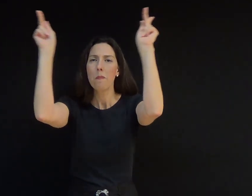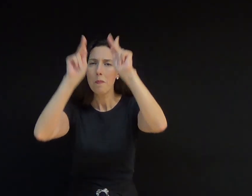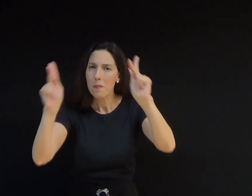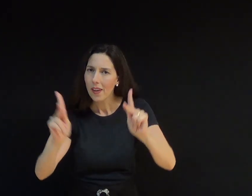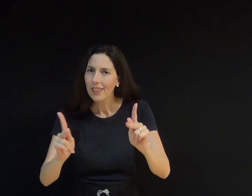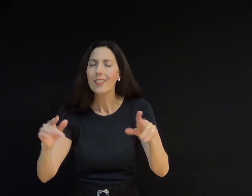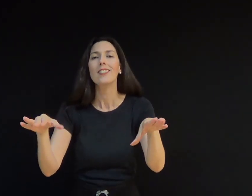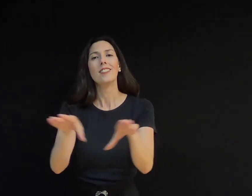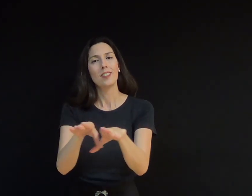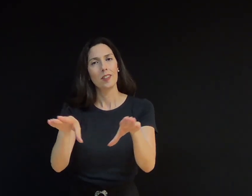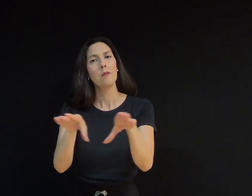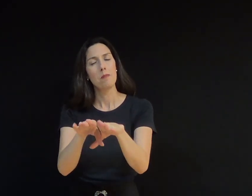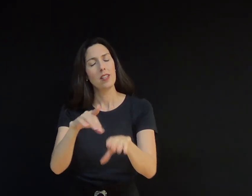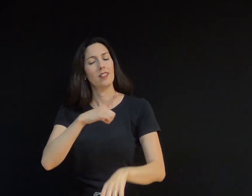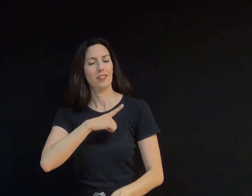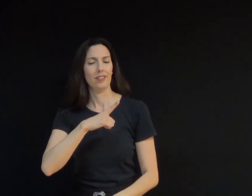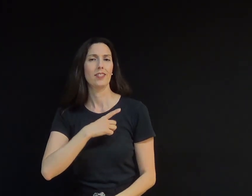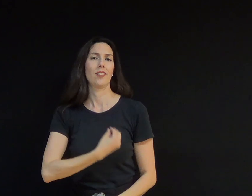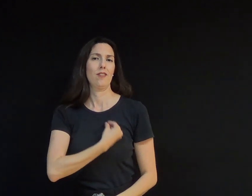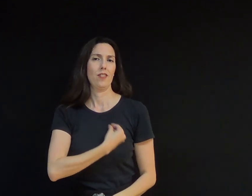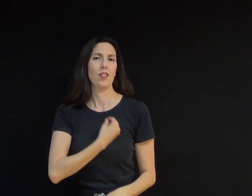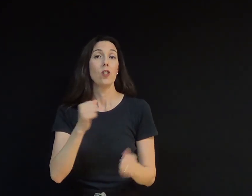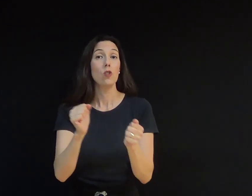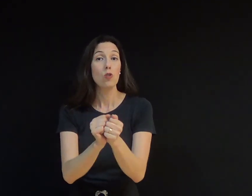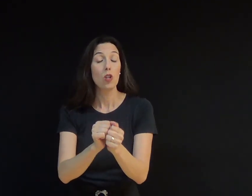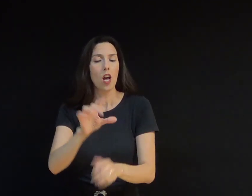Onde houver o amor, o pecado sempre será confrontado.